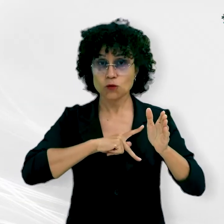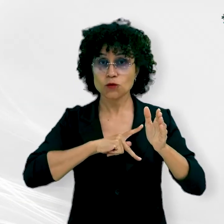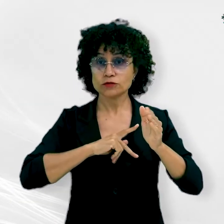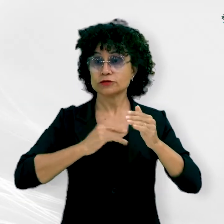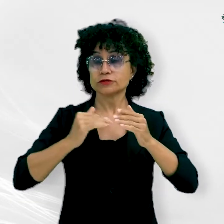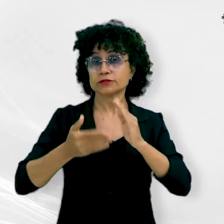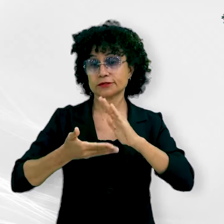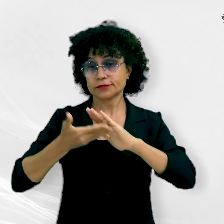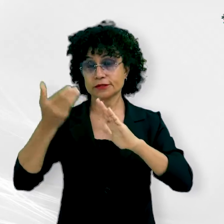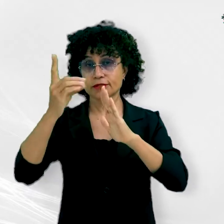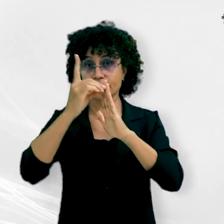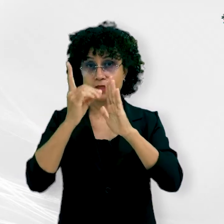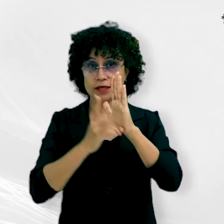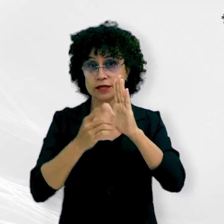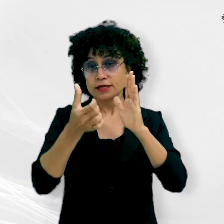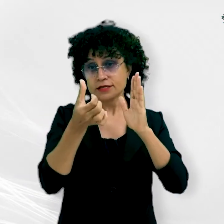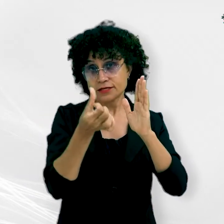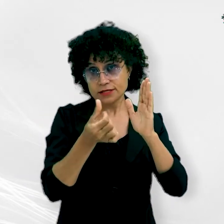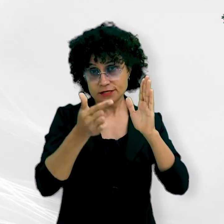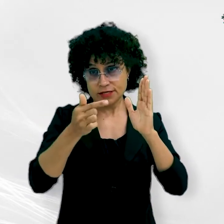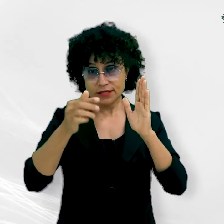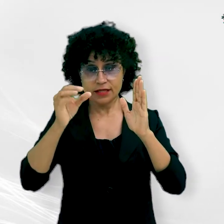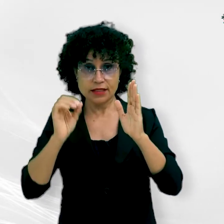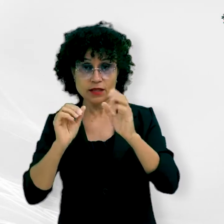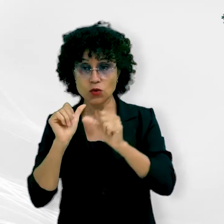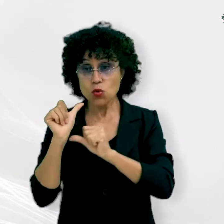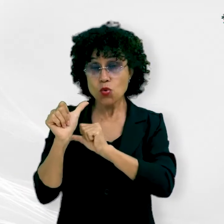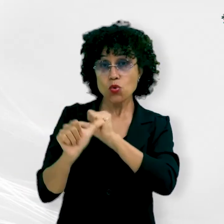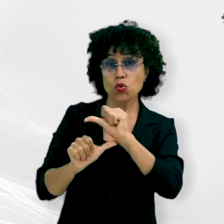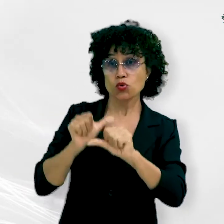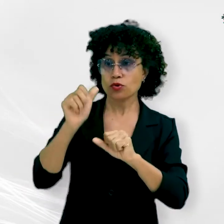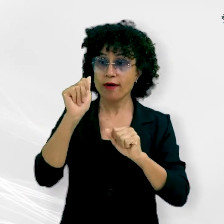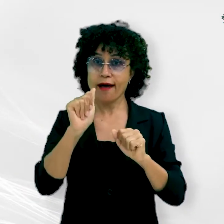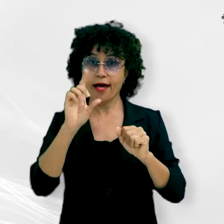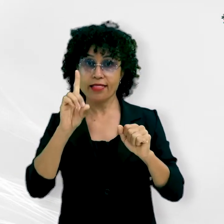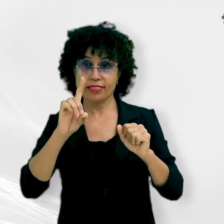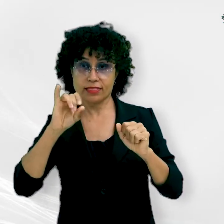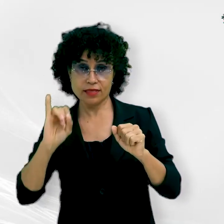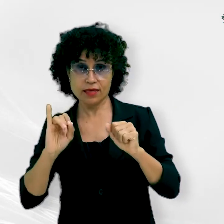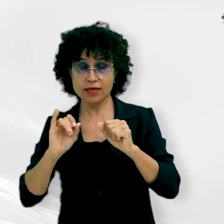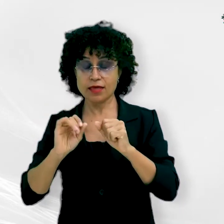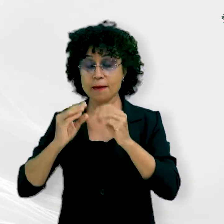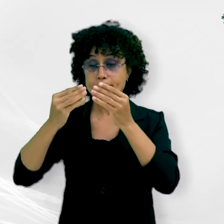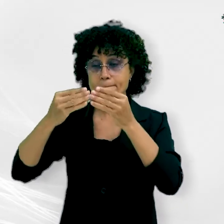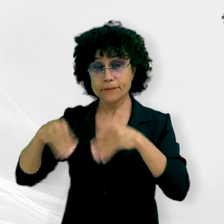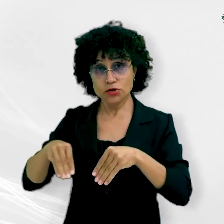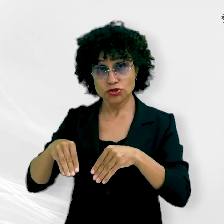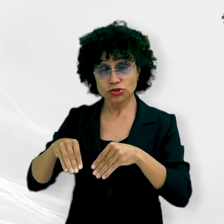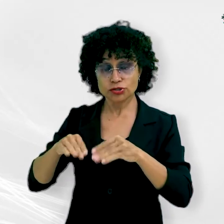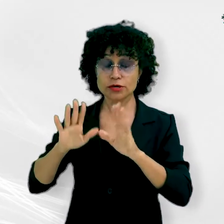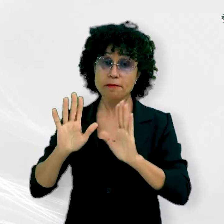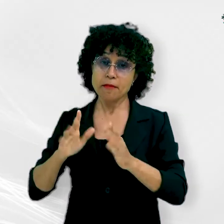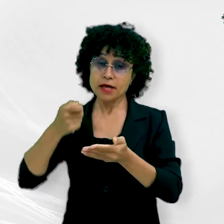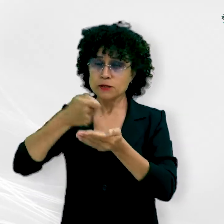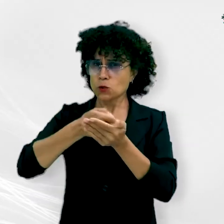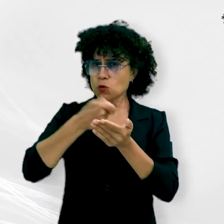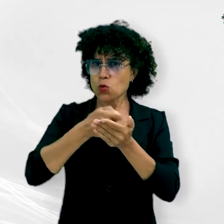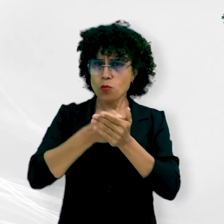Público, baixou o Decreto nº 670, o que tornou a ADI prejudicada, mas mesmo assim ainda não o